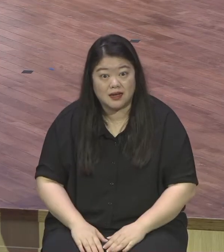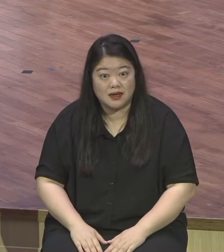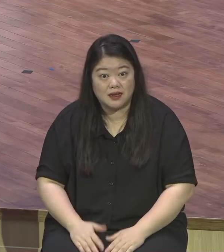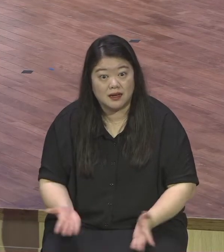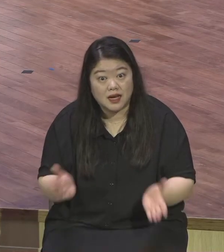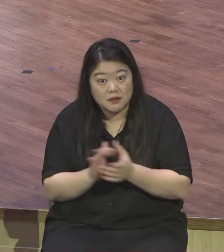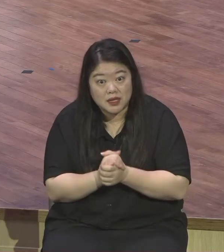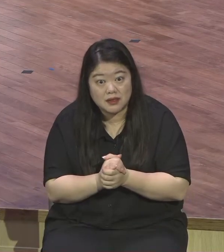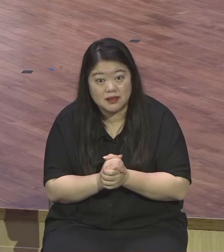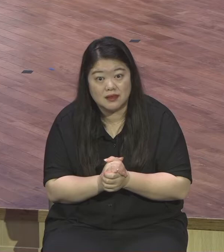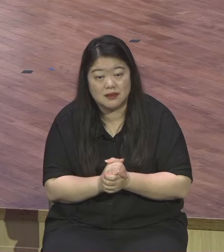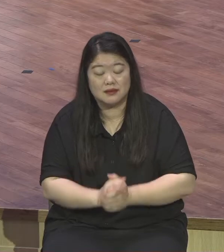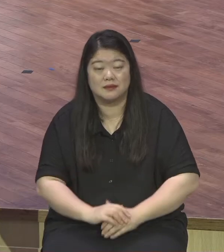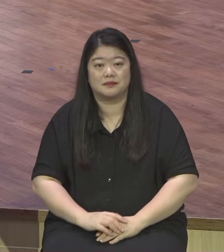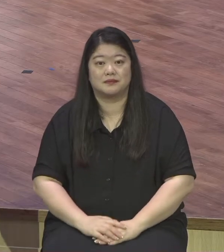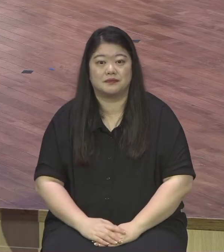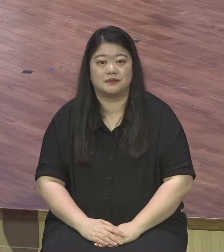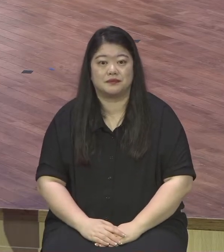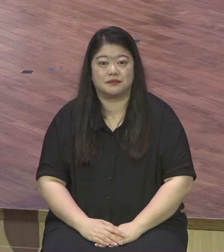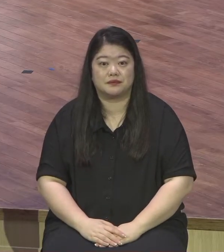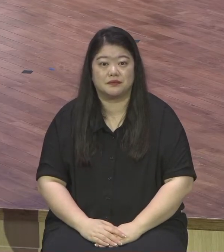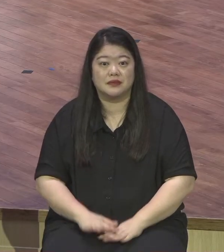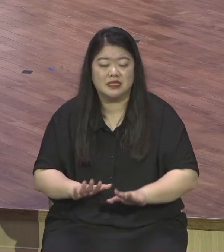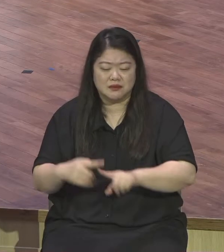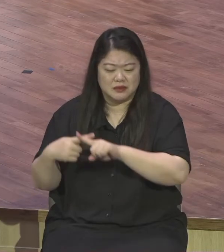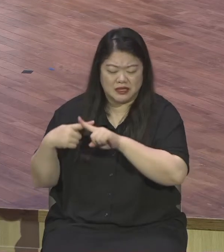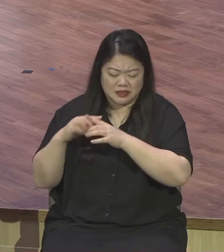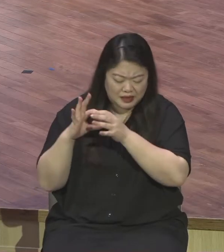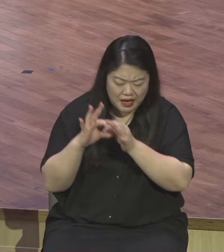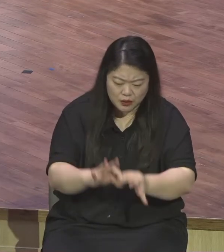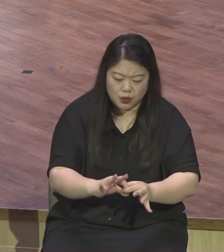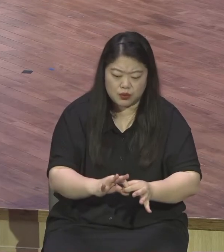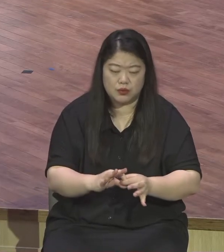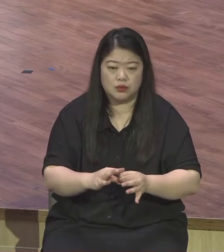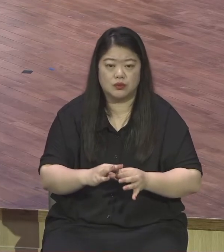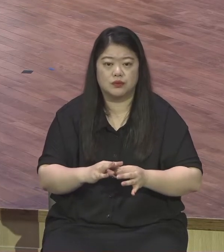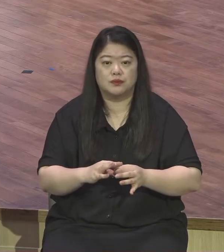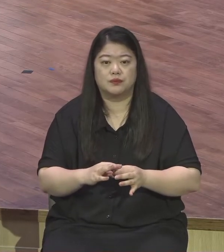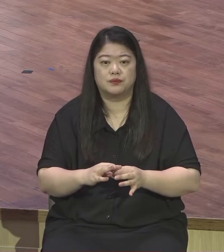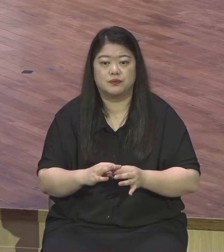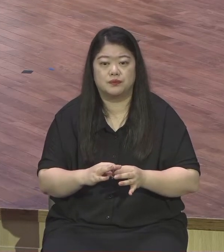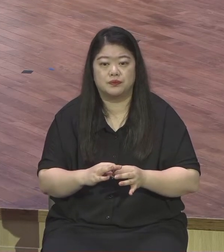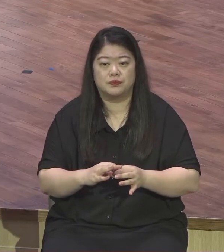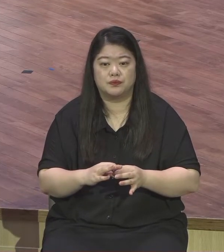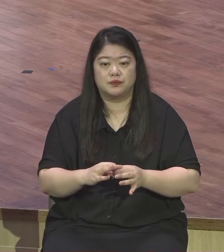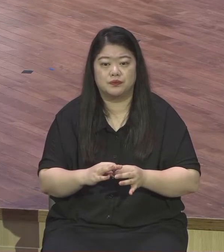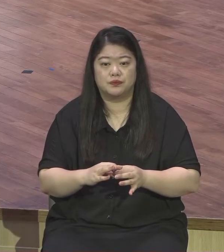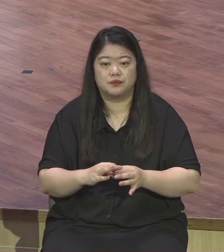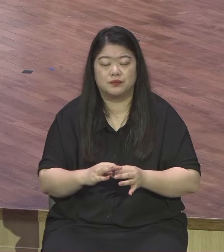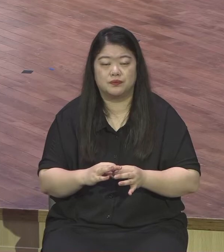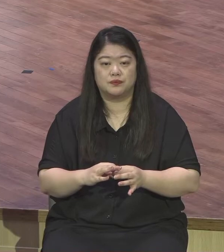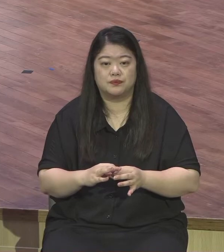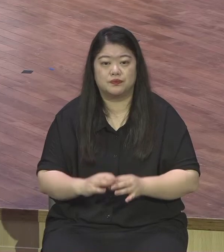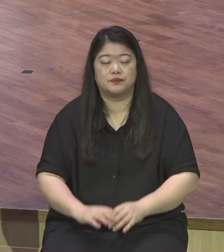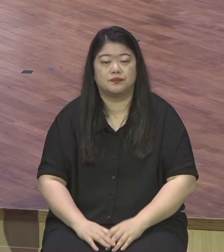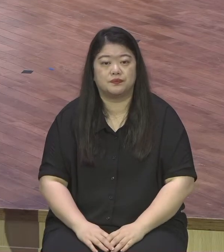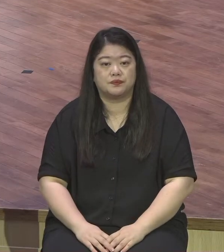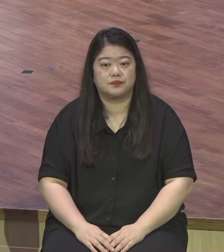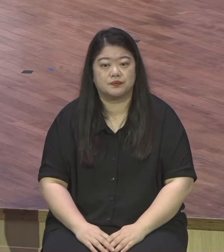끊임없이 지금 확산해 나오고 있습니다 이번 주간에도 나는 지금 팔라원에 지금 거기 있는 목사님들